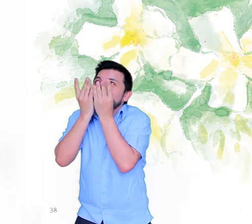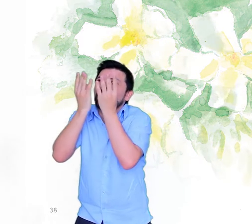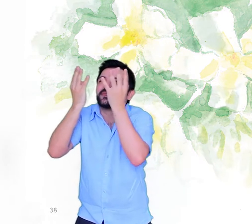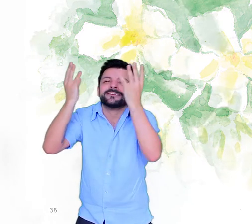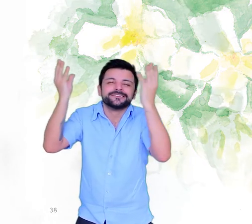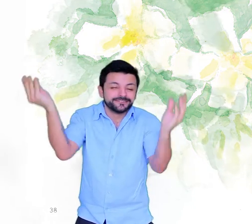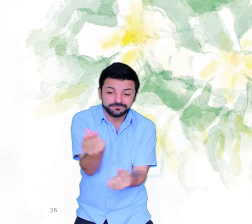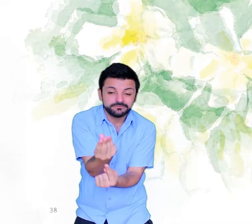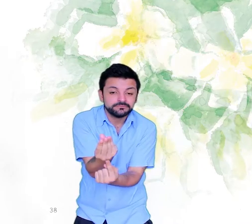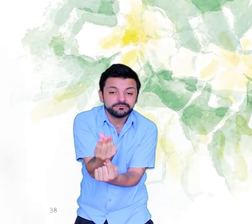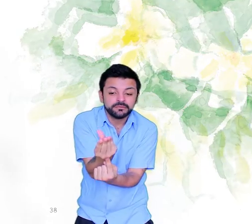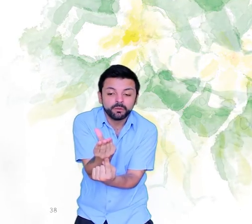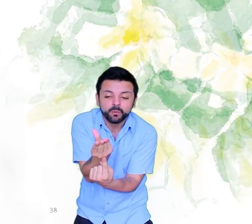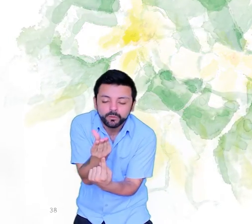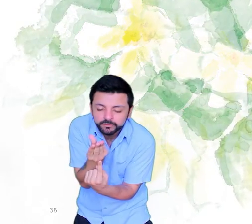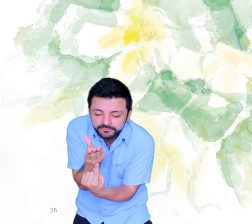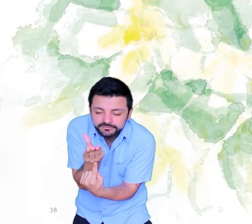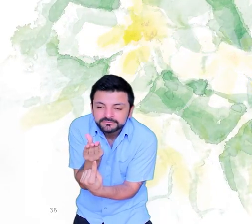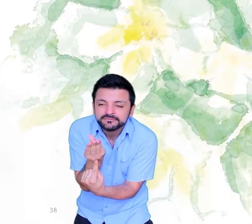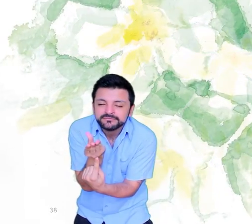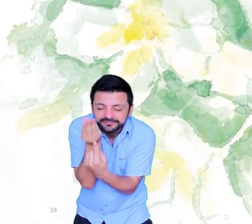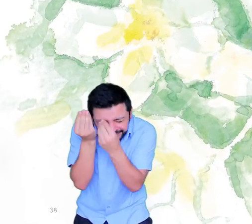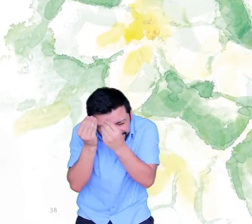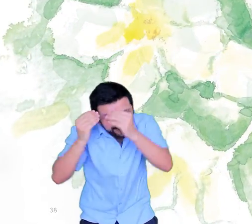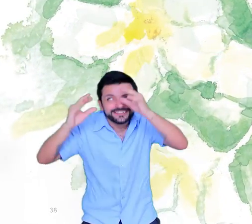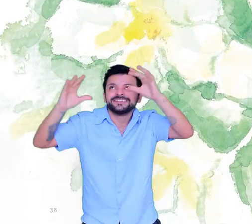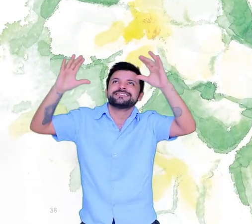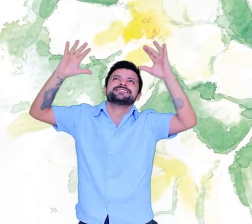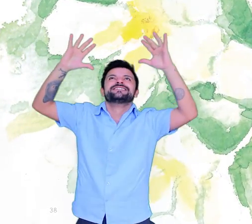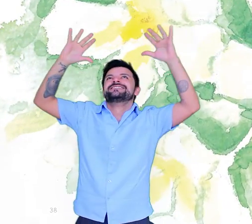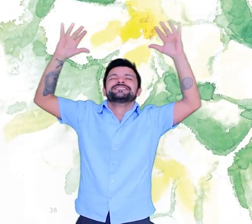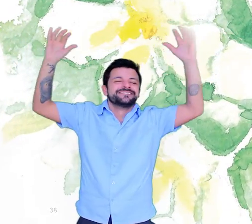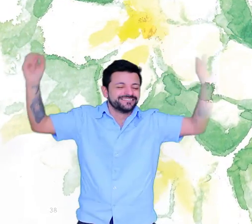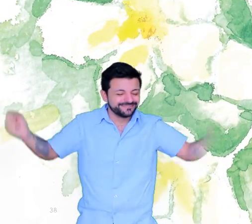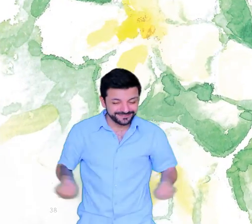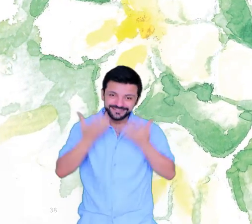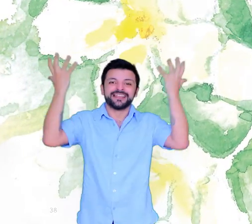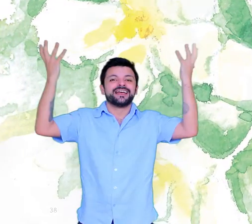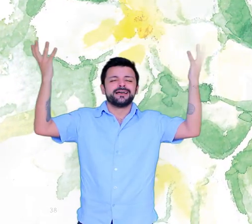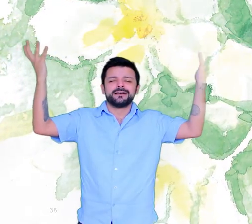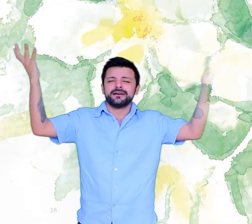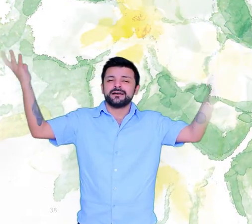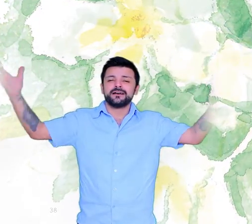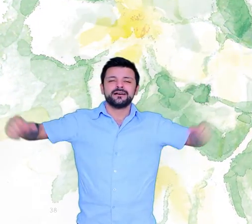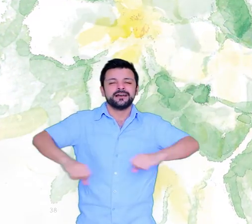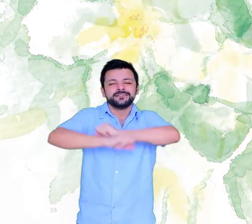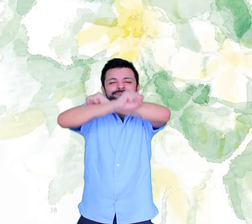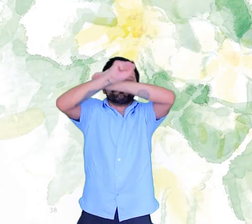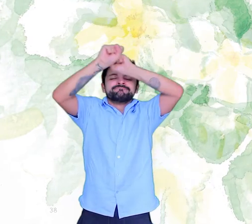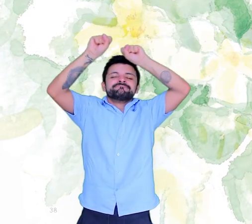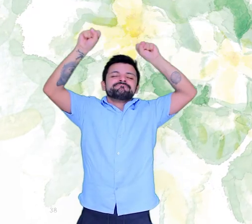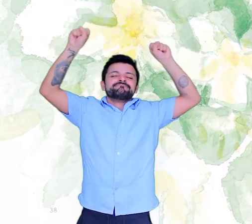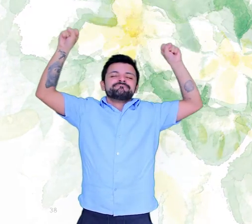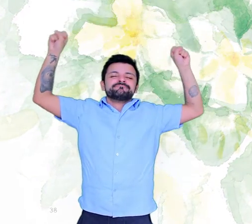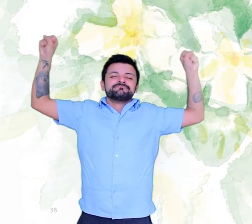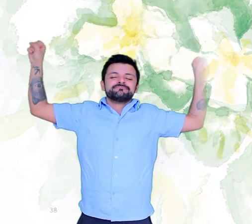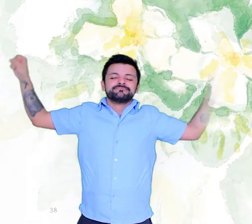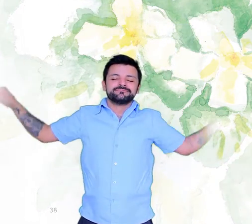tem cheiro de jasmin Nele é sempre amanhã No meu sonho